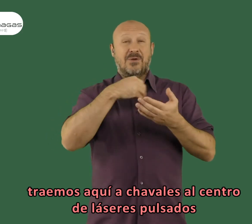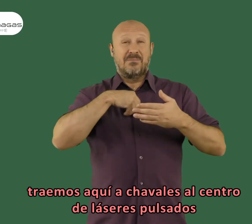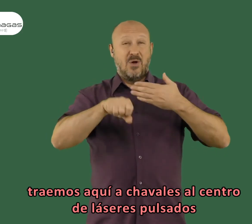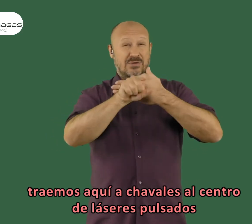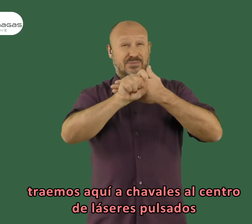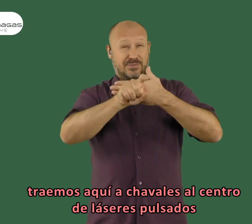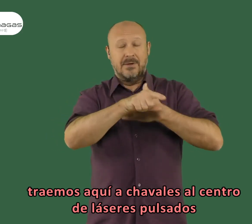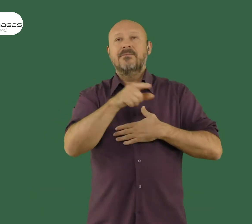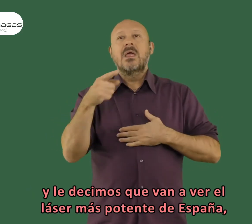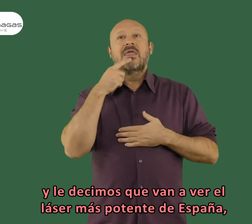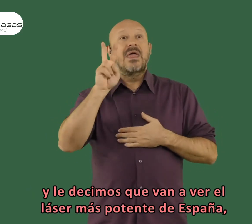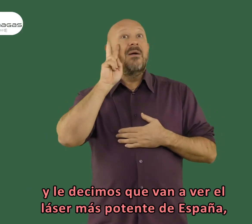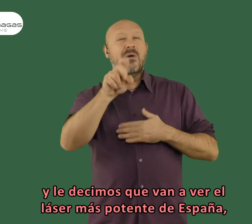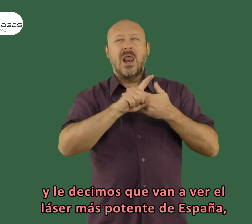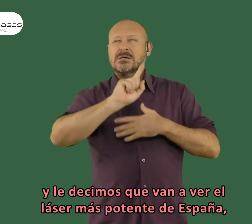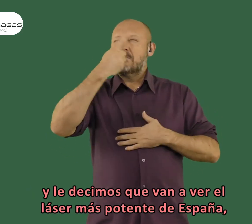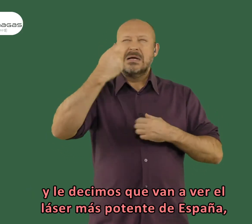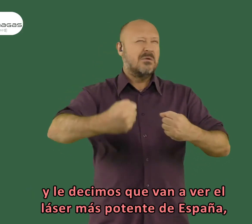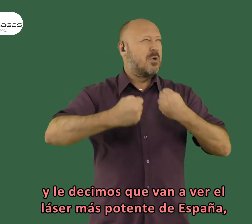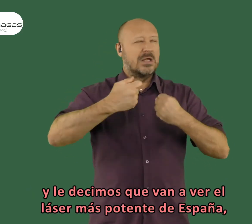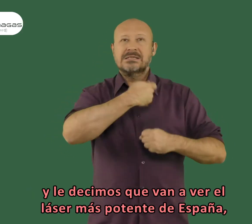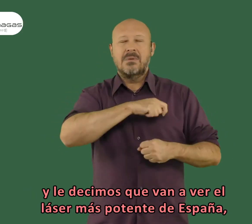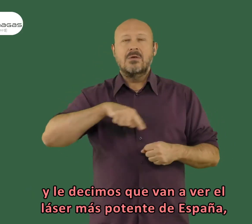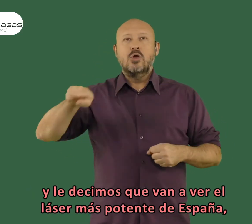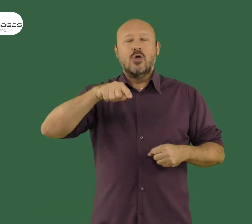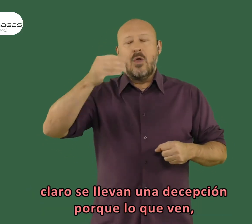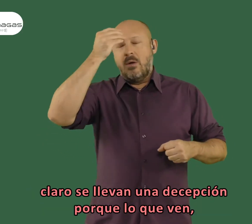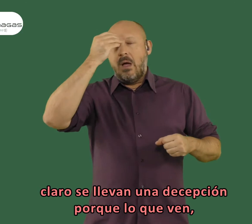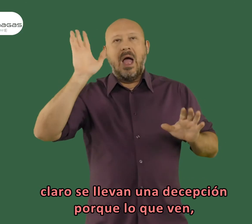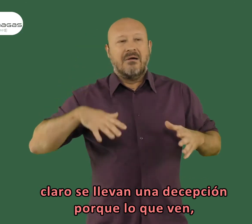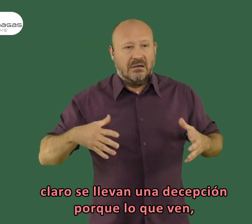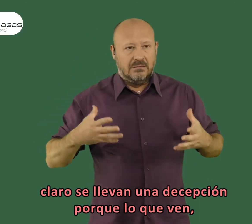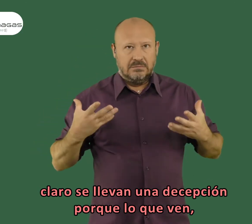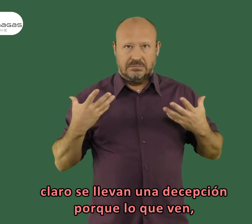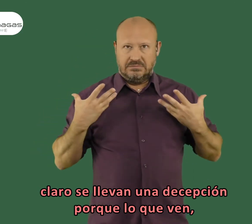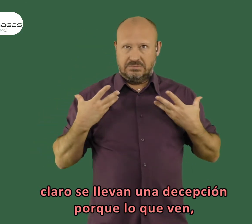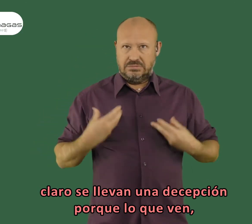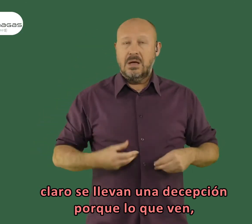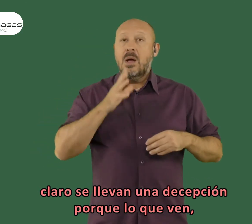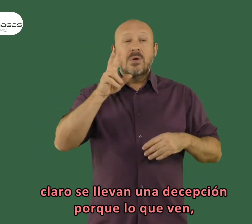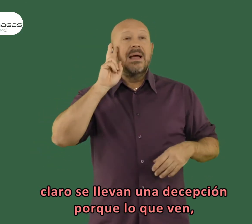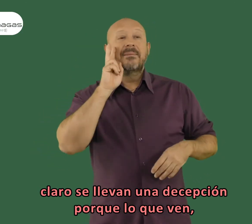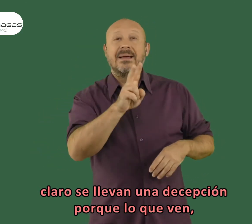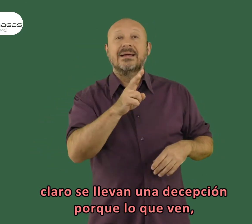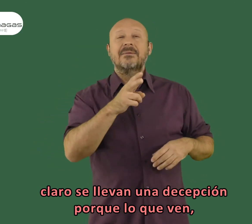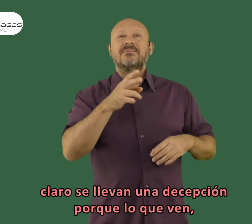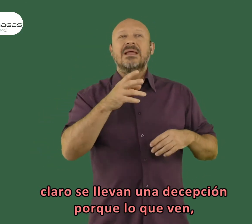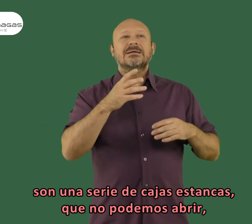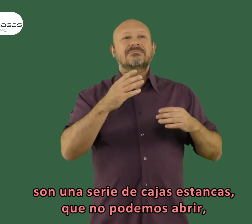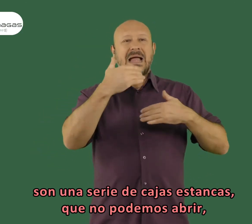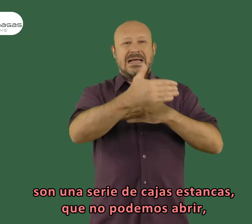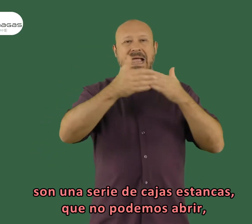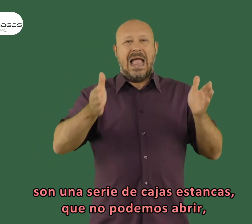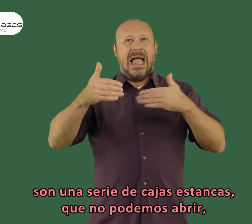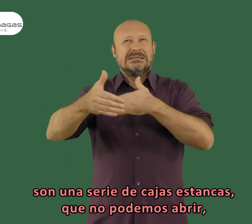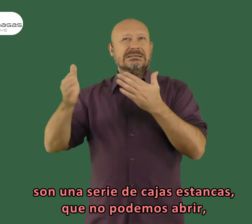al centro de láser expulsados y le decimos que van a ver el láser más potente de España, claro, se llevan una decepción porque lo que ven